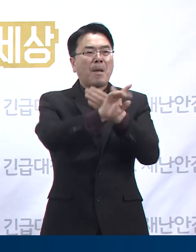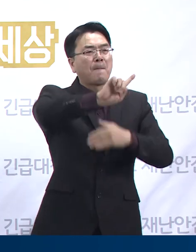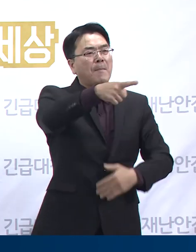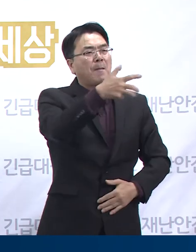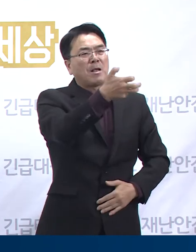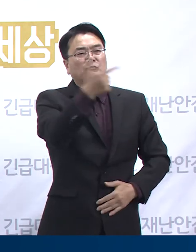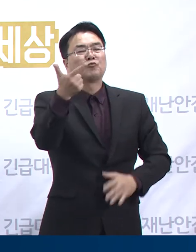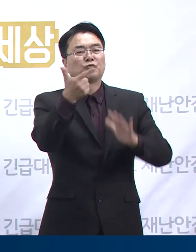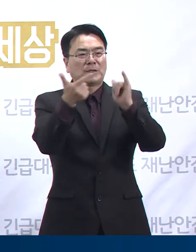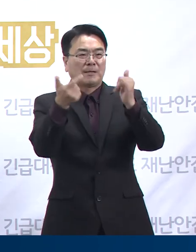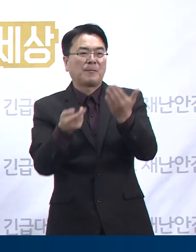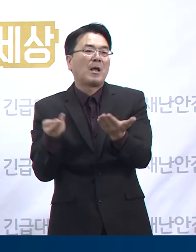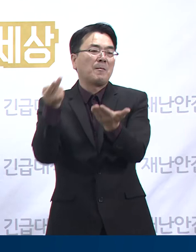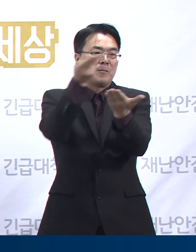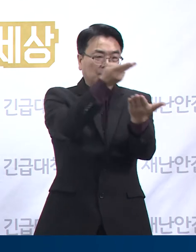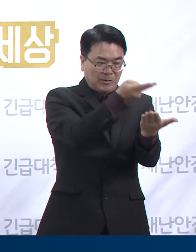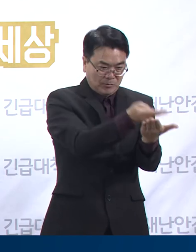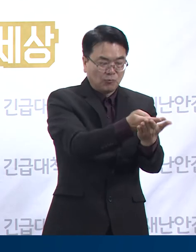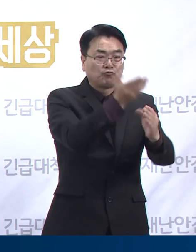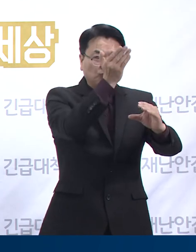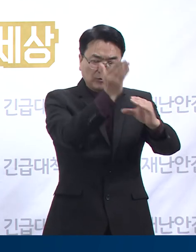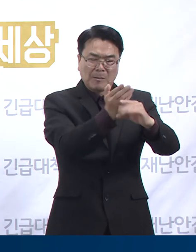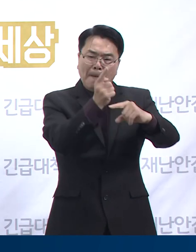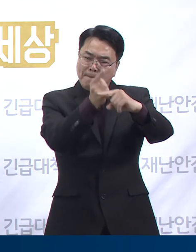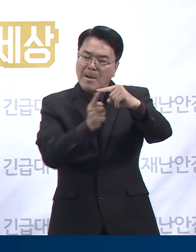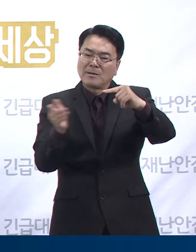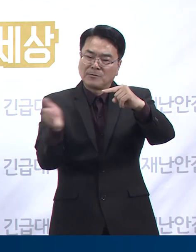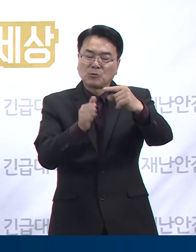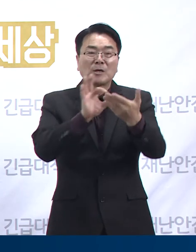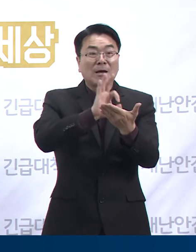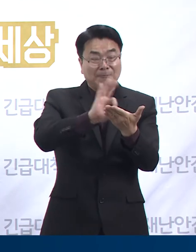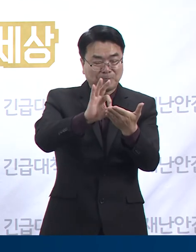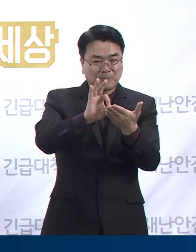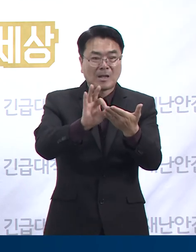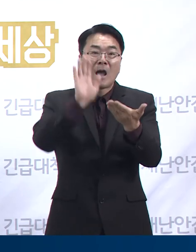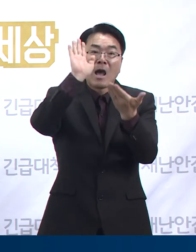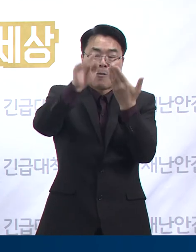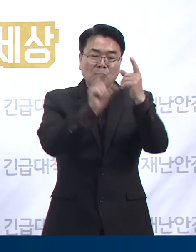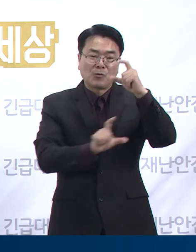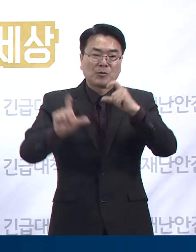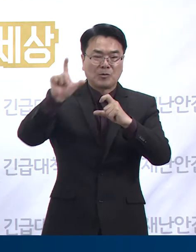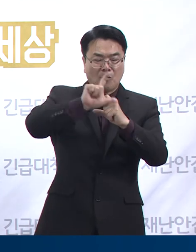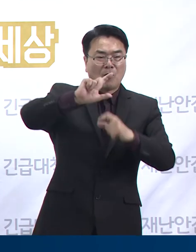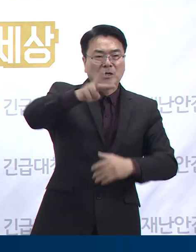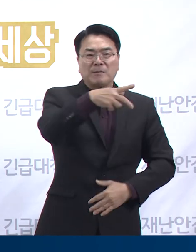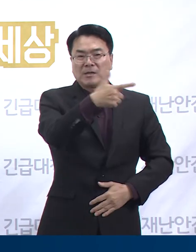47.5%의 가동률을 보이며 잔여 수용 가능 인원은 207명입니다.